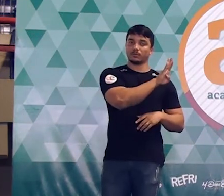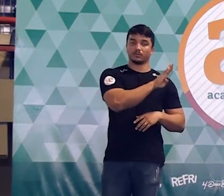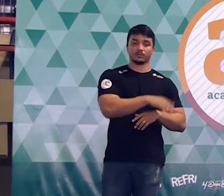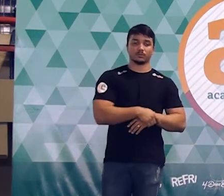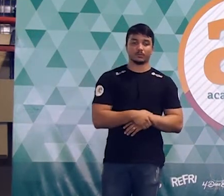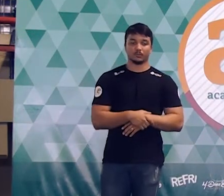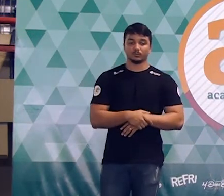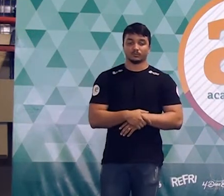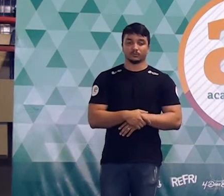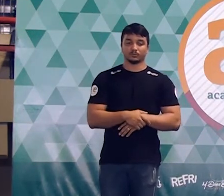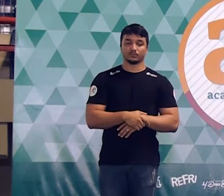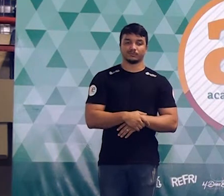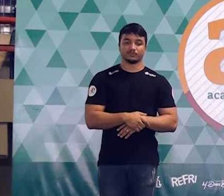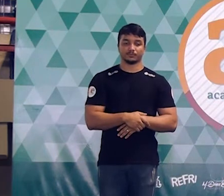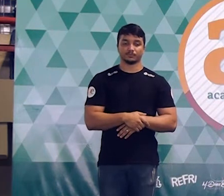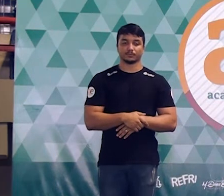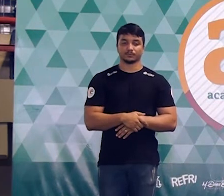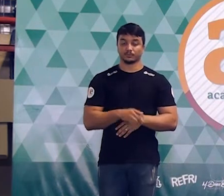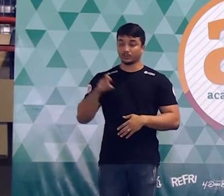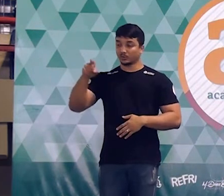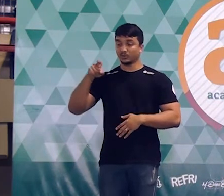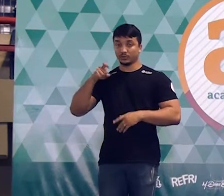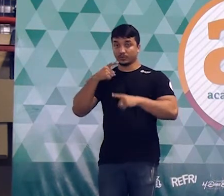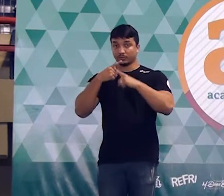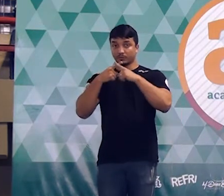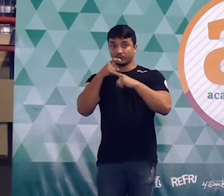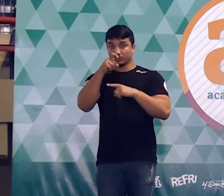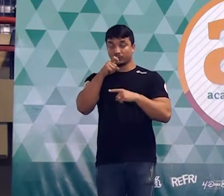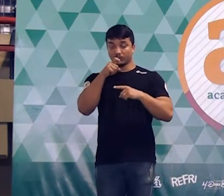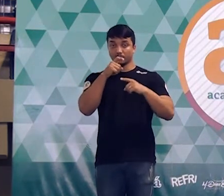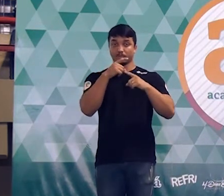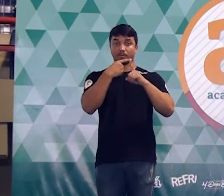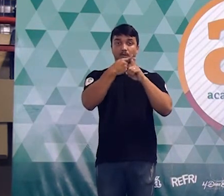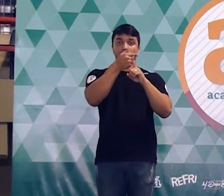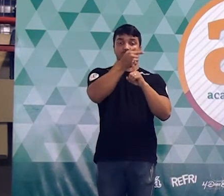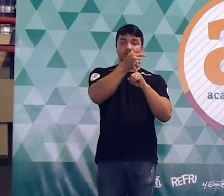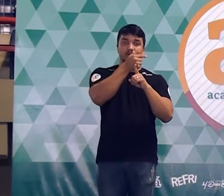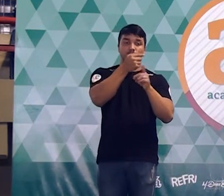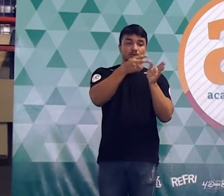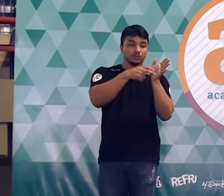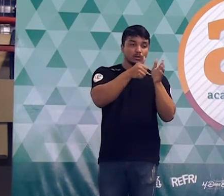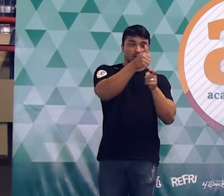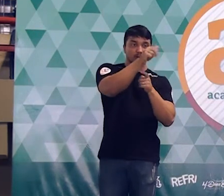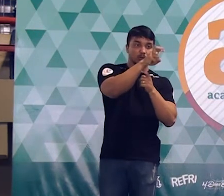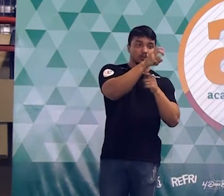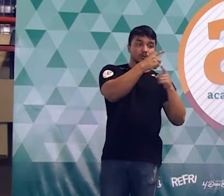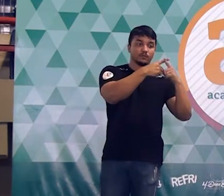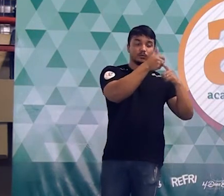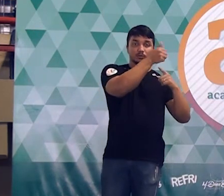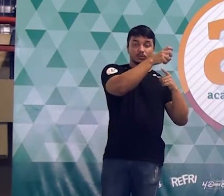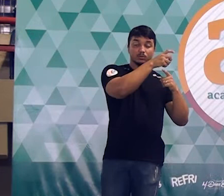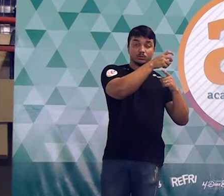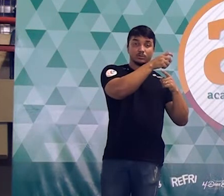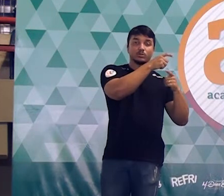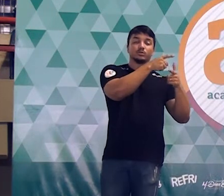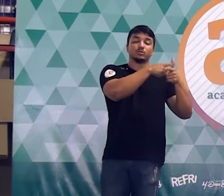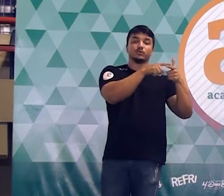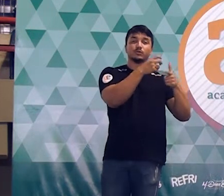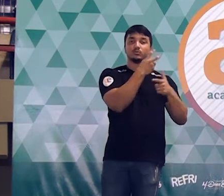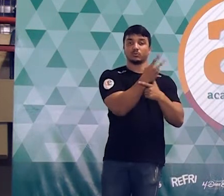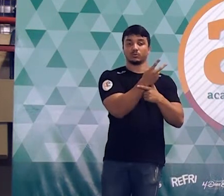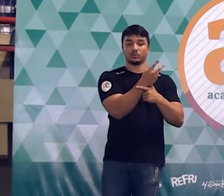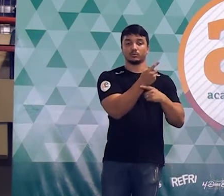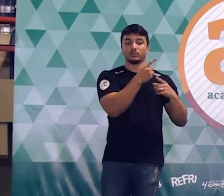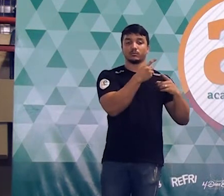a gente pegar as duas áreas para igualar. X vezes X mais 7, que é a primeira, igual a 15 vezes 15 dividido por 2, mais